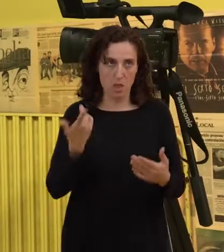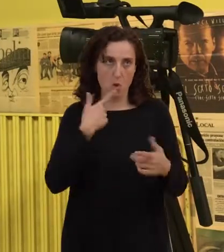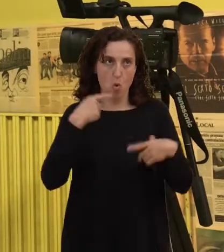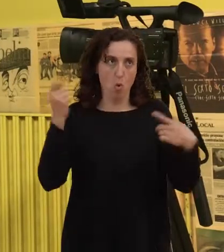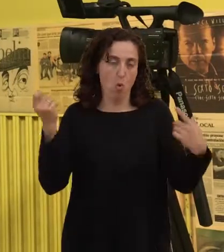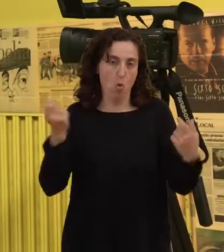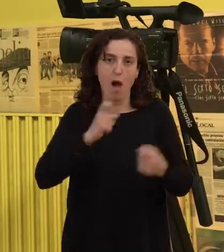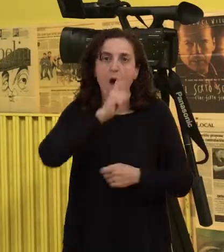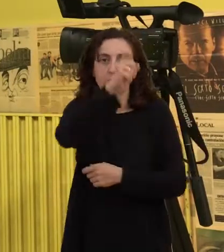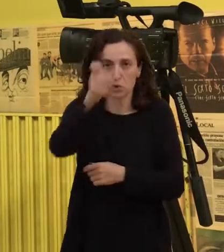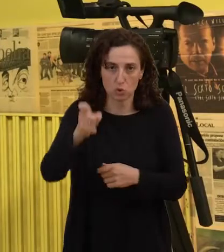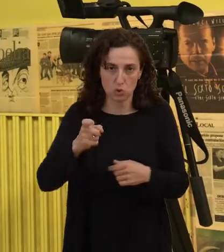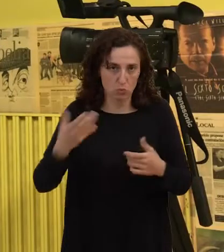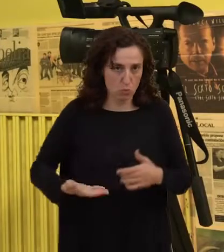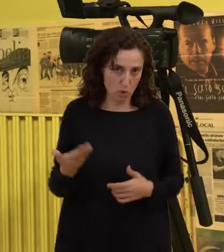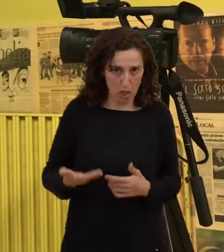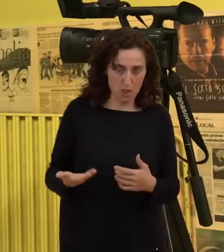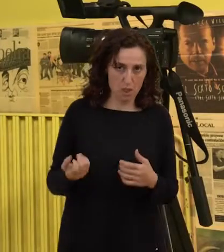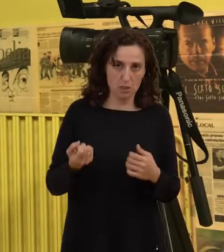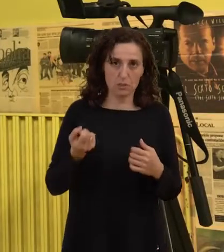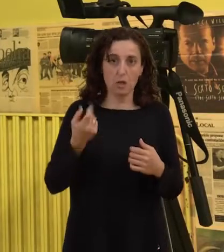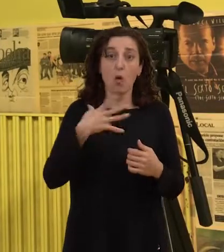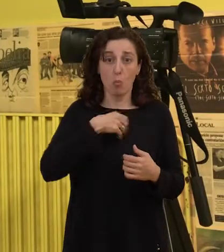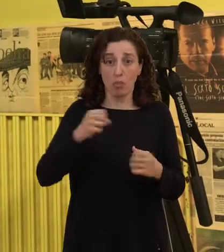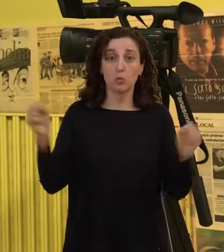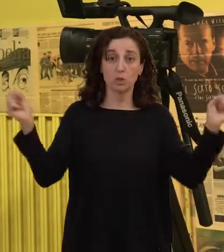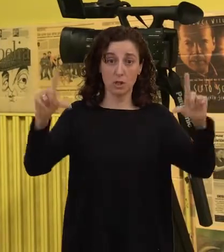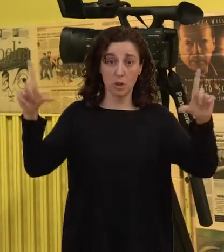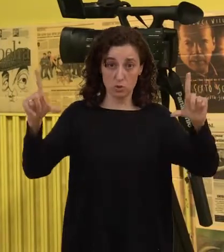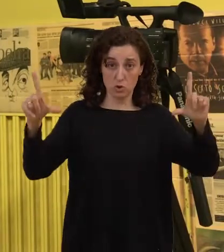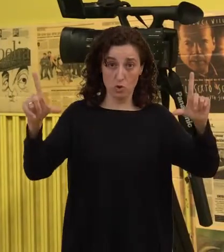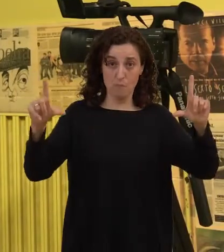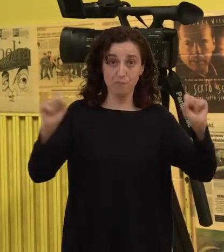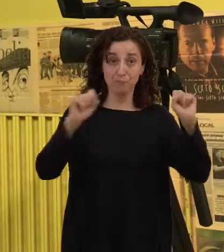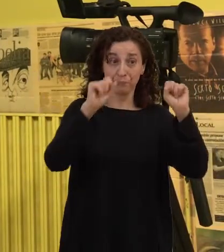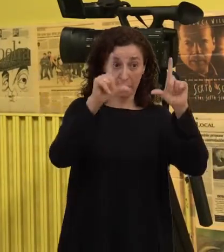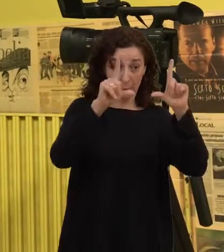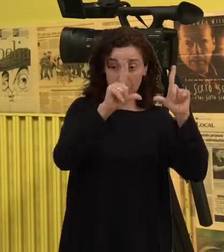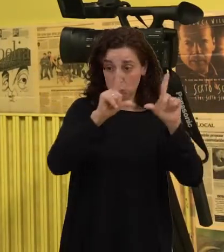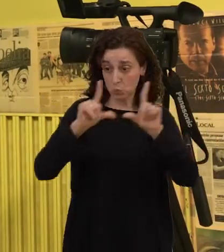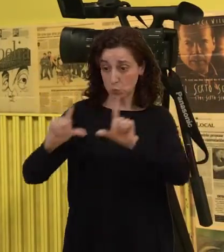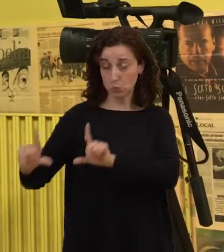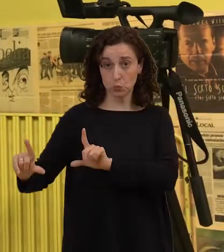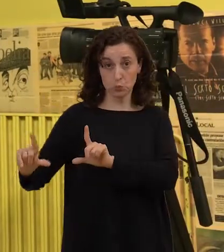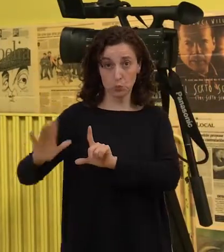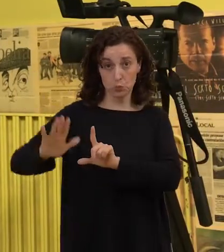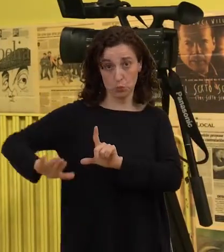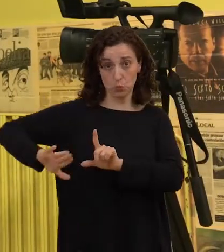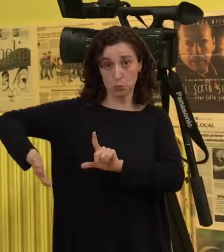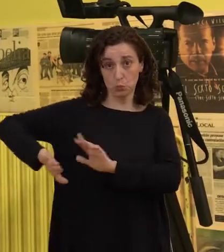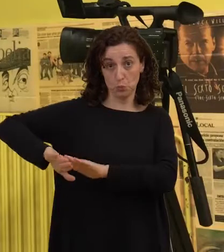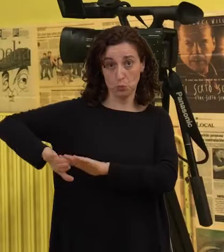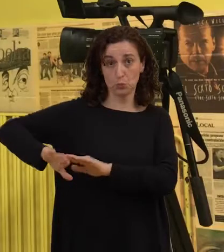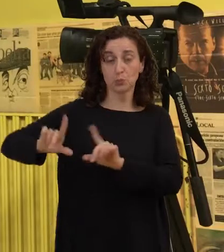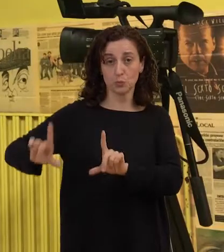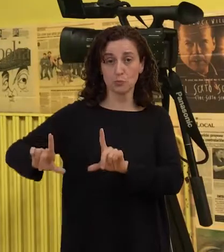importantes, lo podemos ver en una ventanilla que ponen en la parte inferior derecha las principales